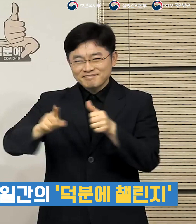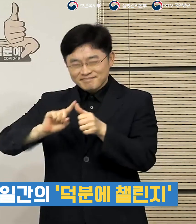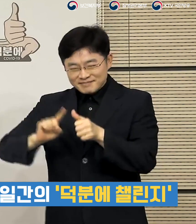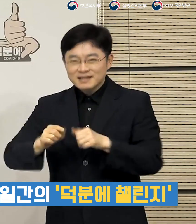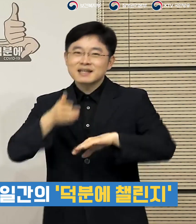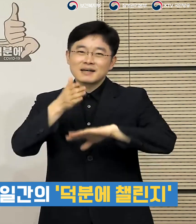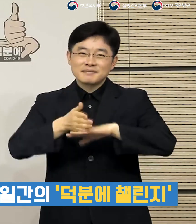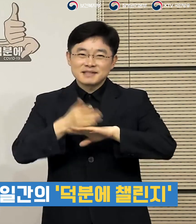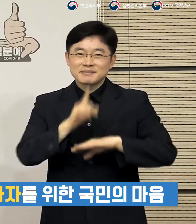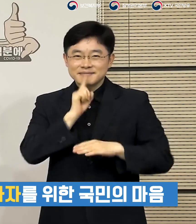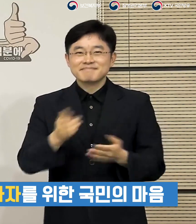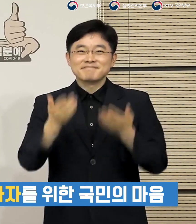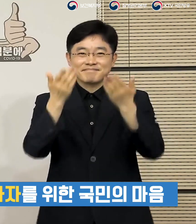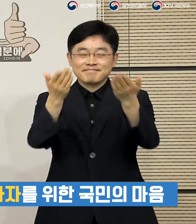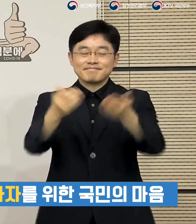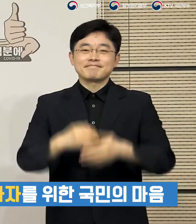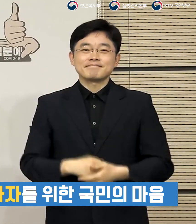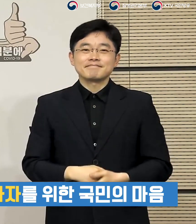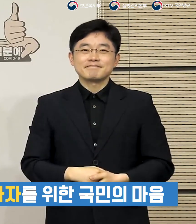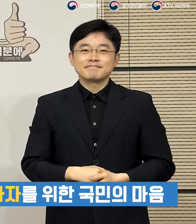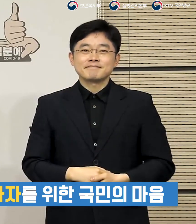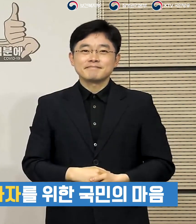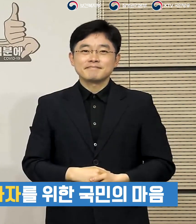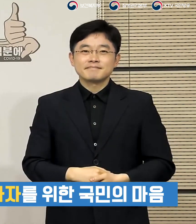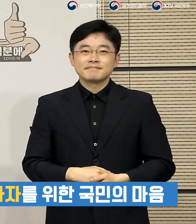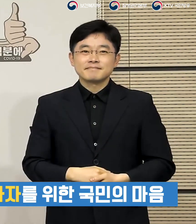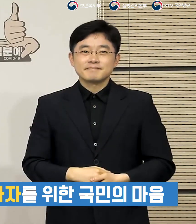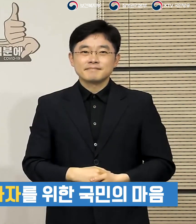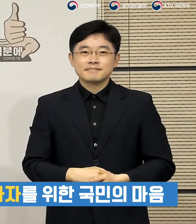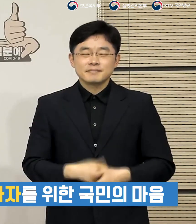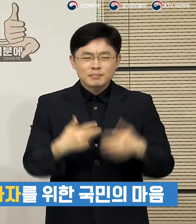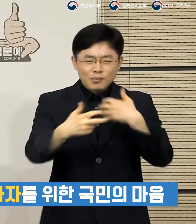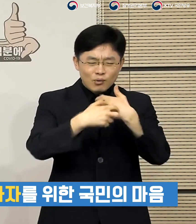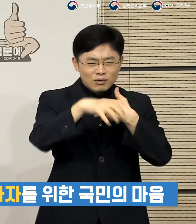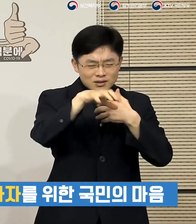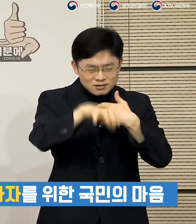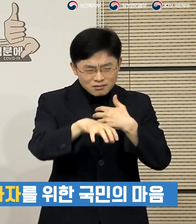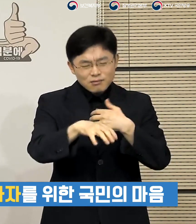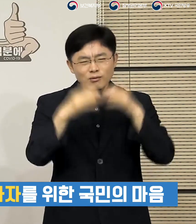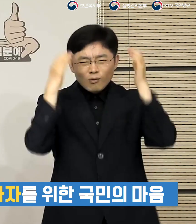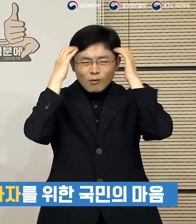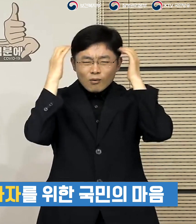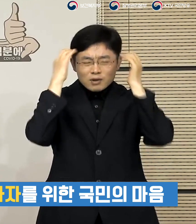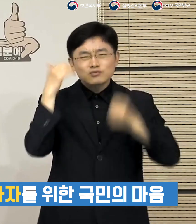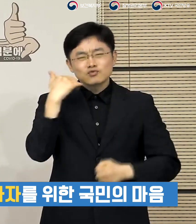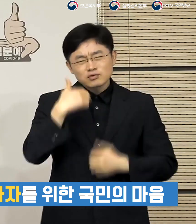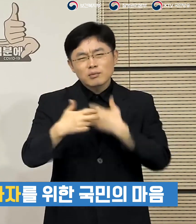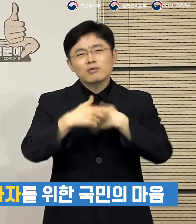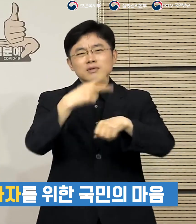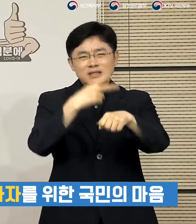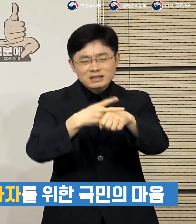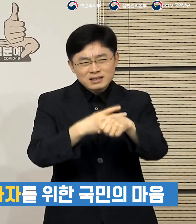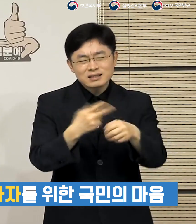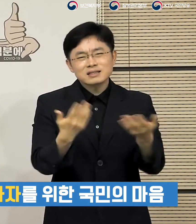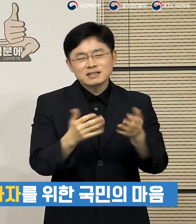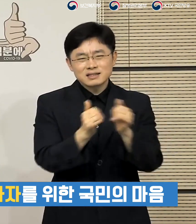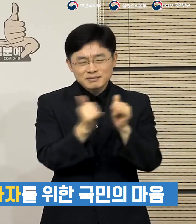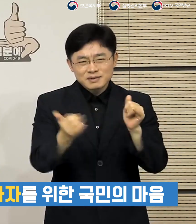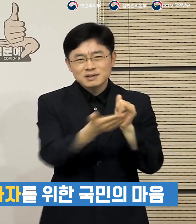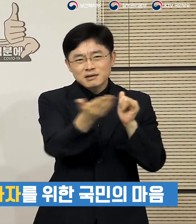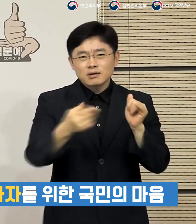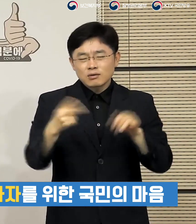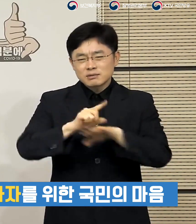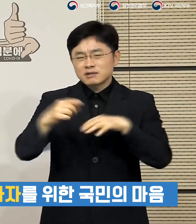감사의 말씀을 드립니다. 이것이 그동안 현장에서 헌신적으로 고생하셨던 의료진들과 지자체